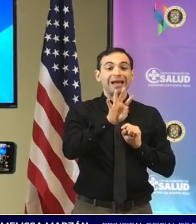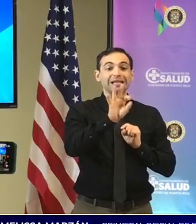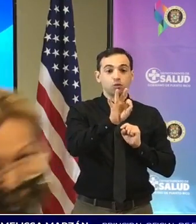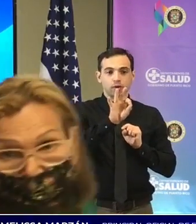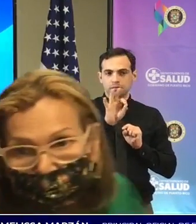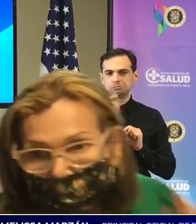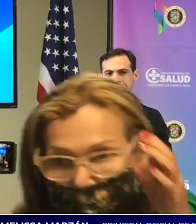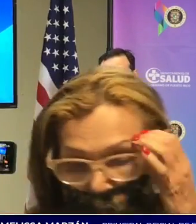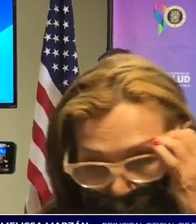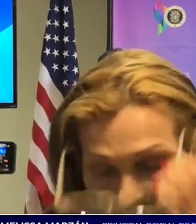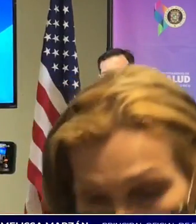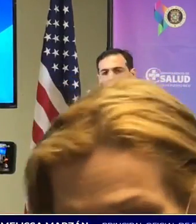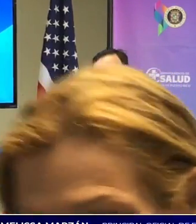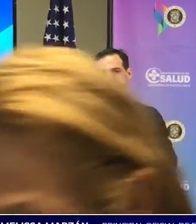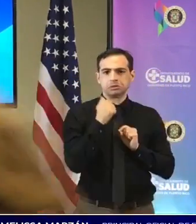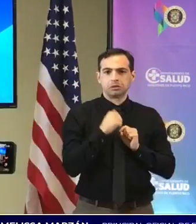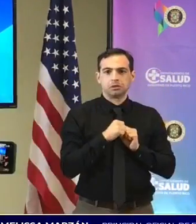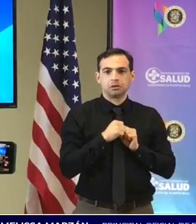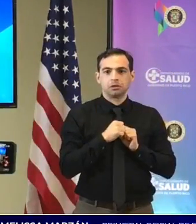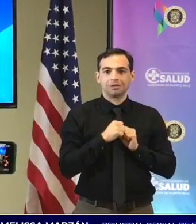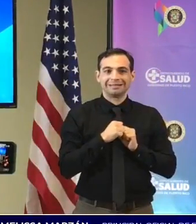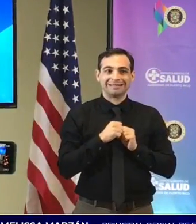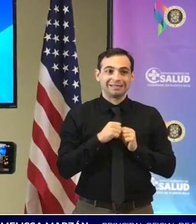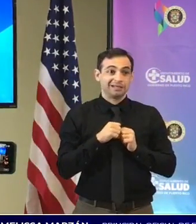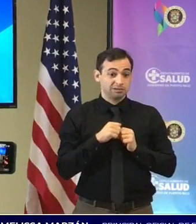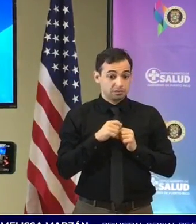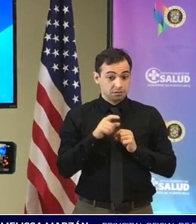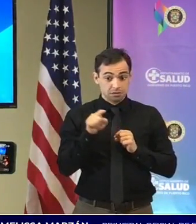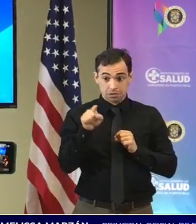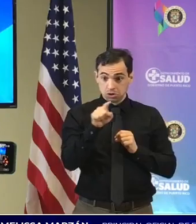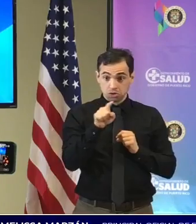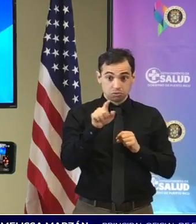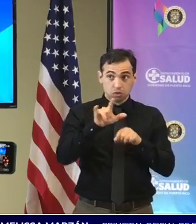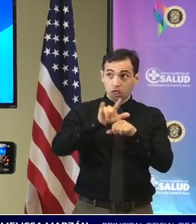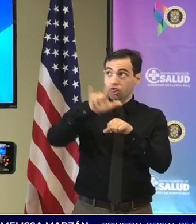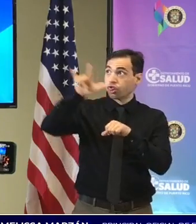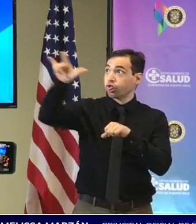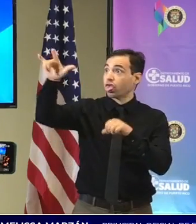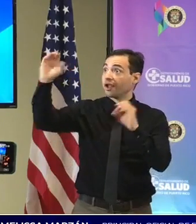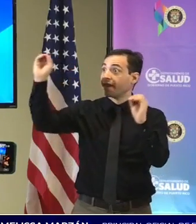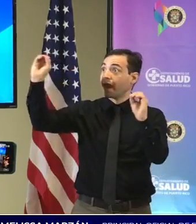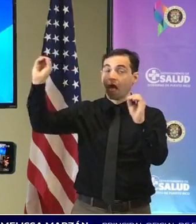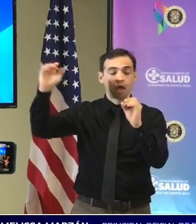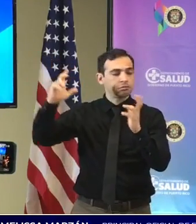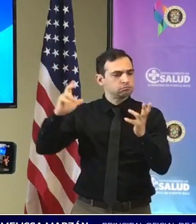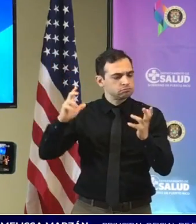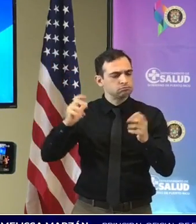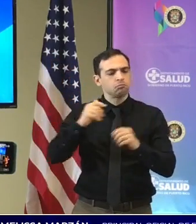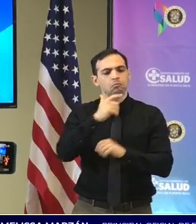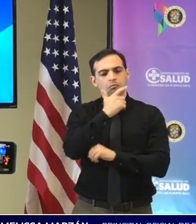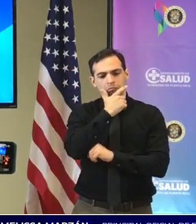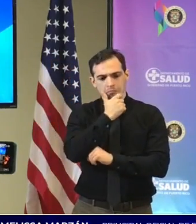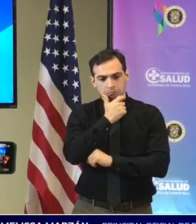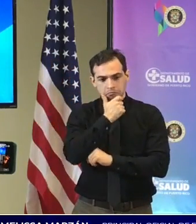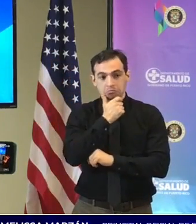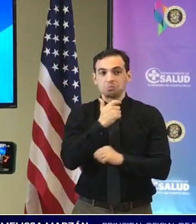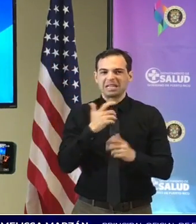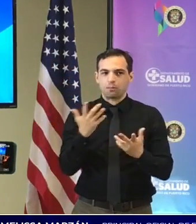casos de personas que no tienen historial de viaje así que estamos en espera de poder